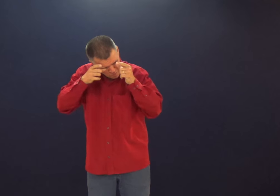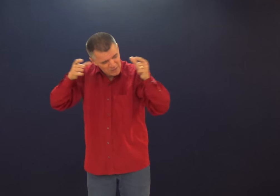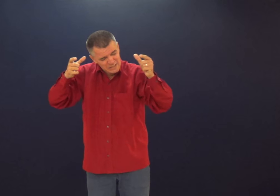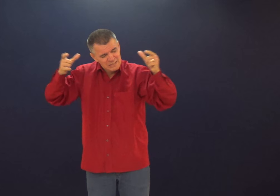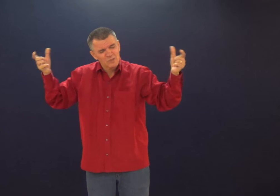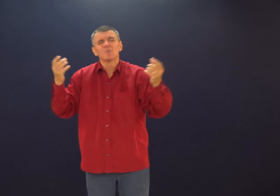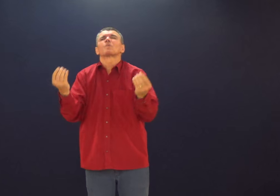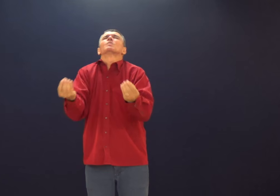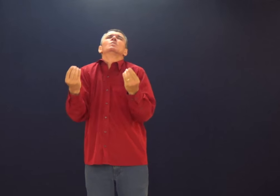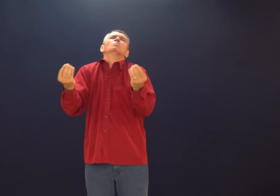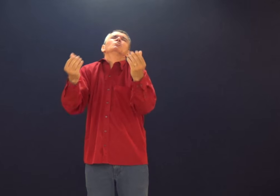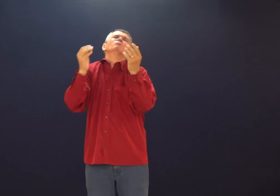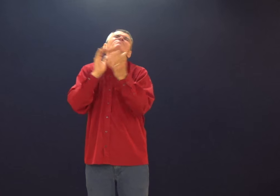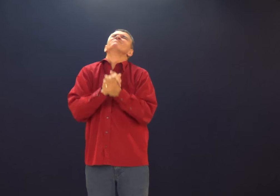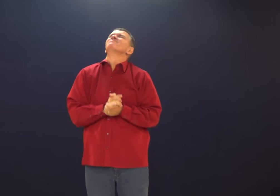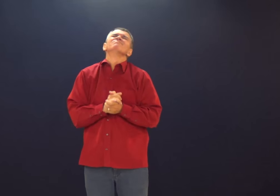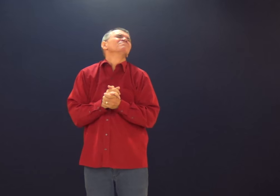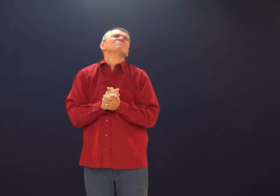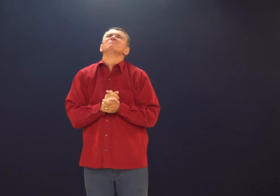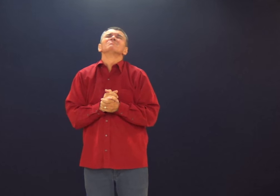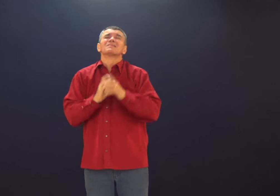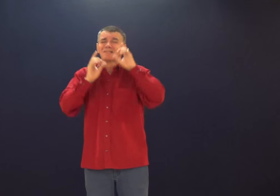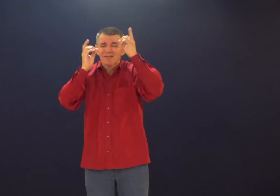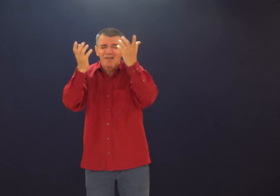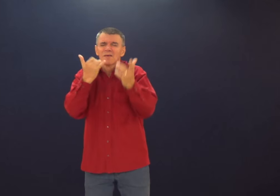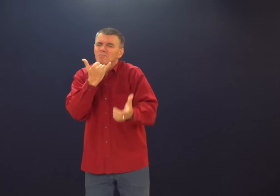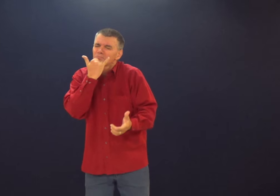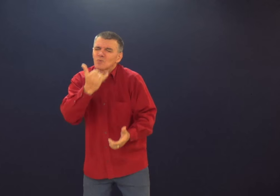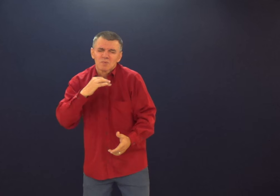lugares, em outras coisas. Então, por que isso acontece?